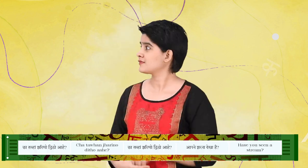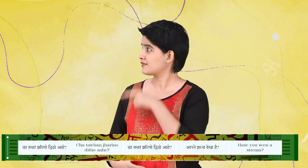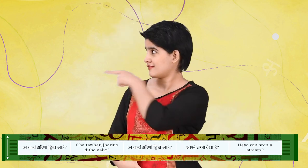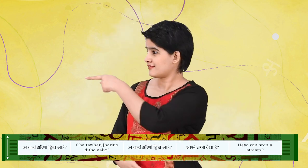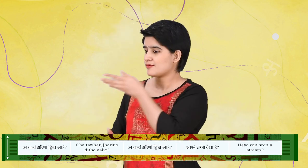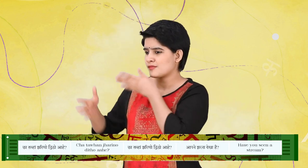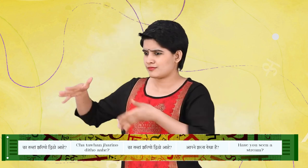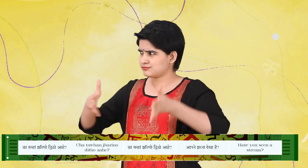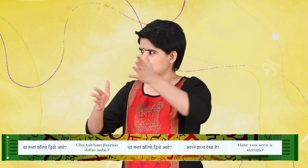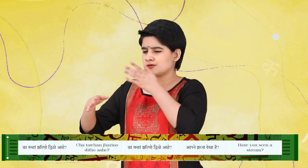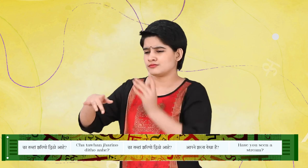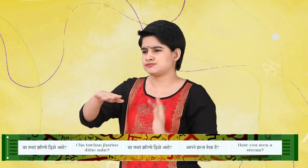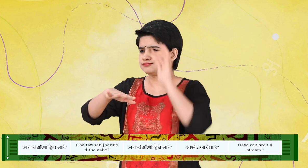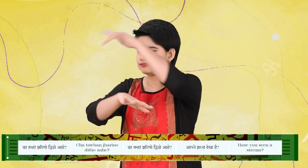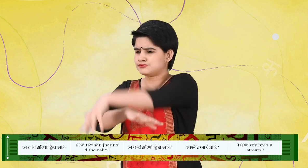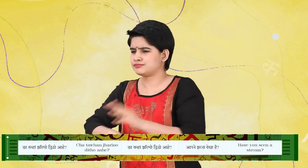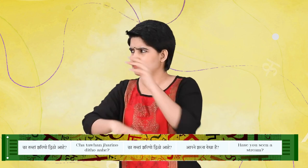चातवाँ जर्णो डिठो आहे?